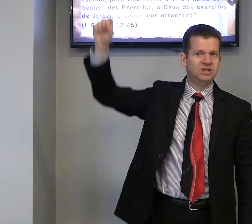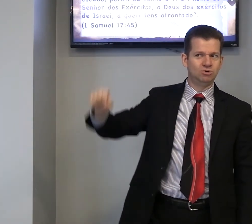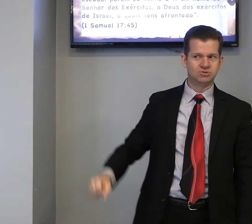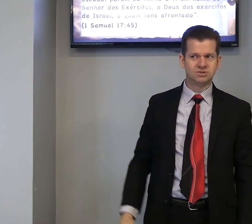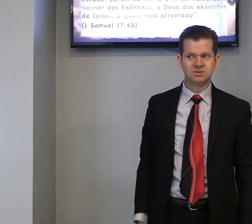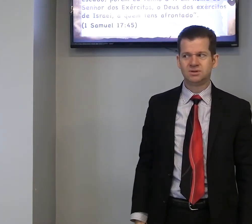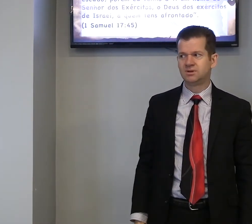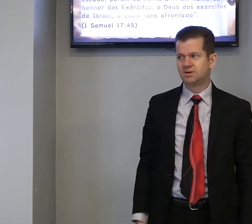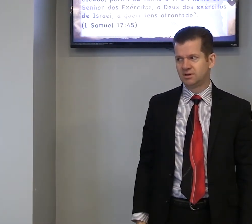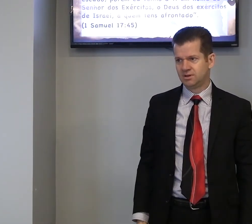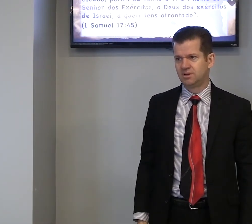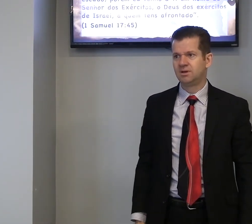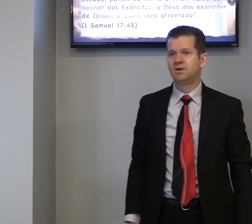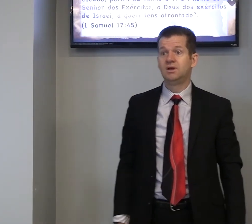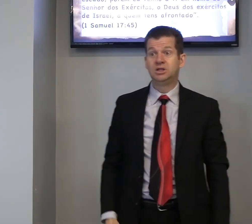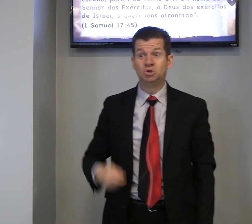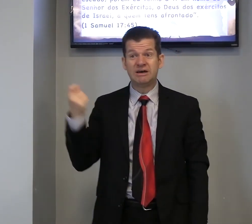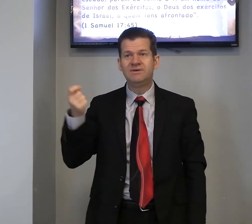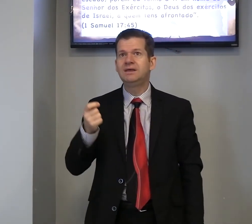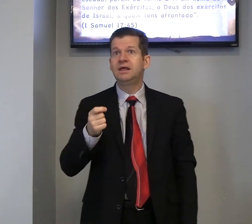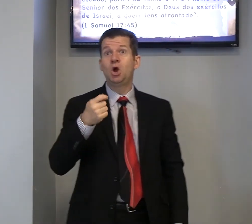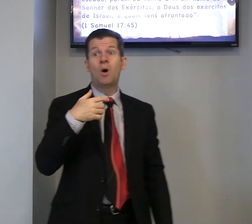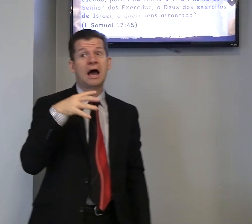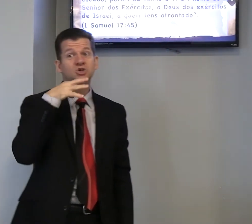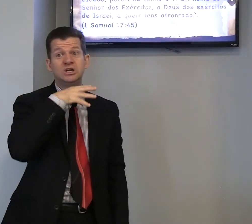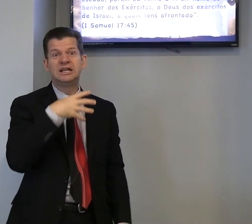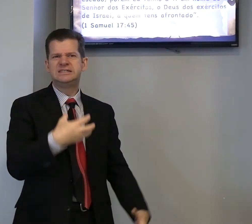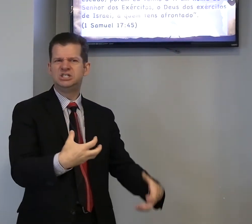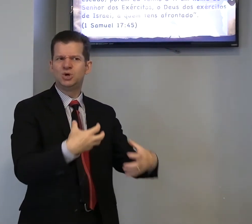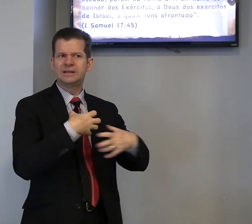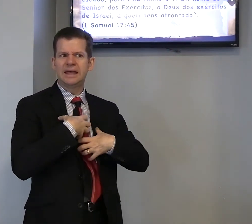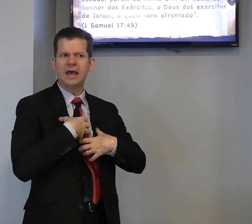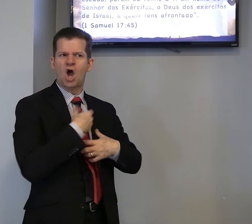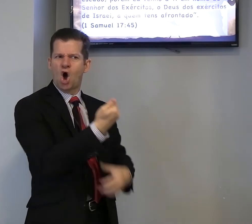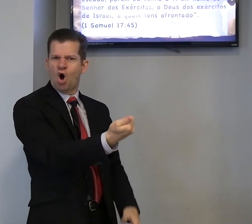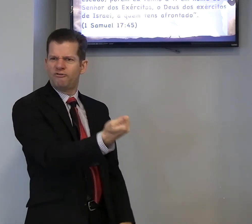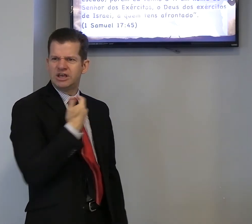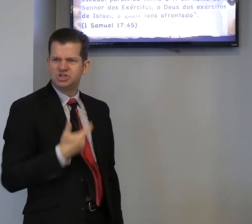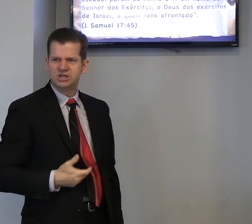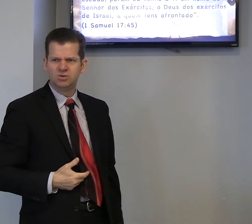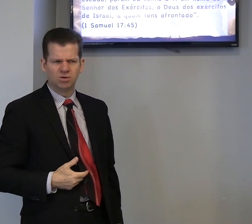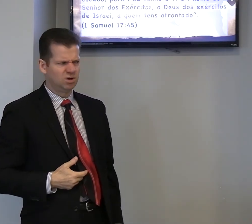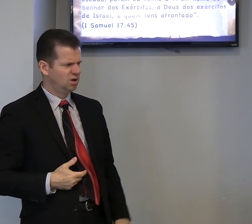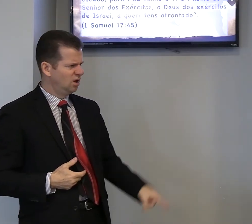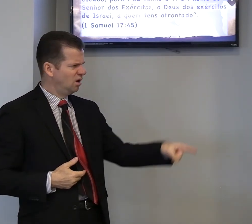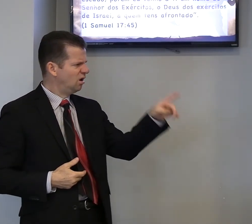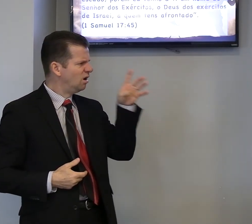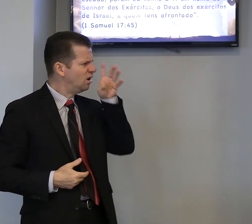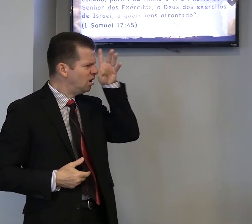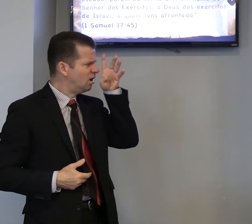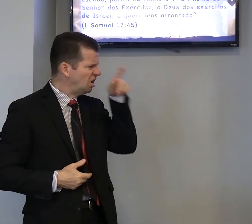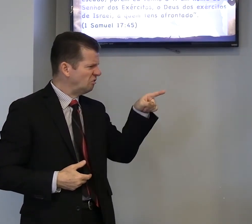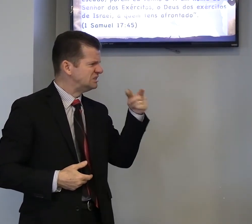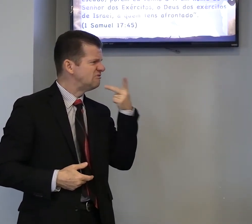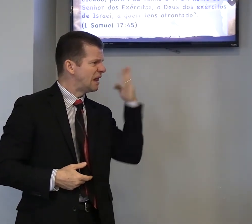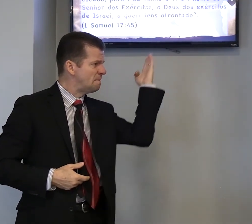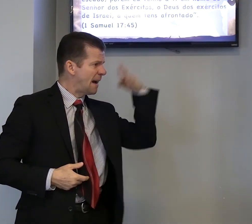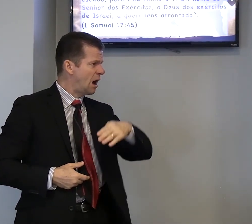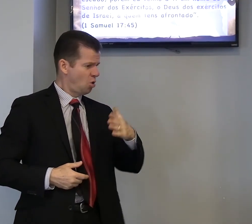Deus, então, Davi, eu acho, que ele sentiu, até, ofendido, você fala, mal,